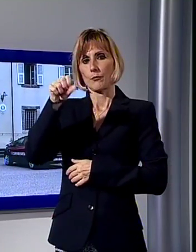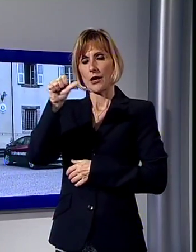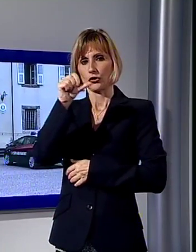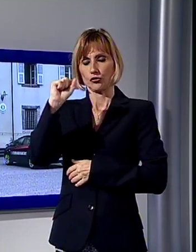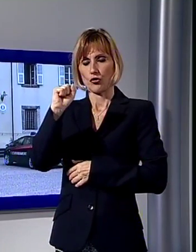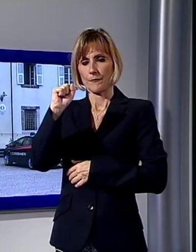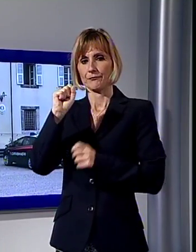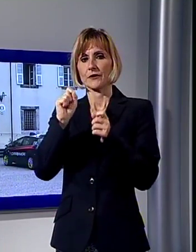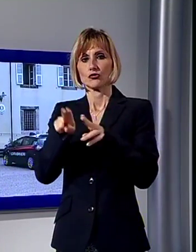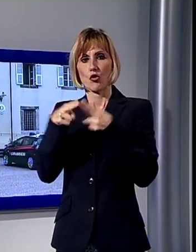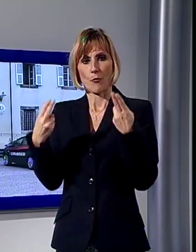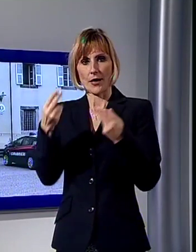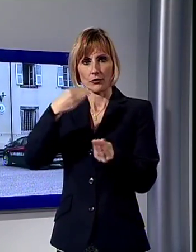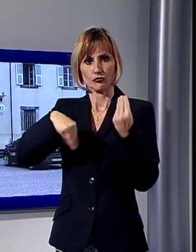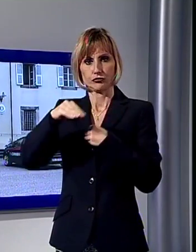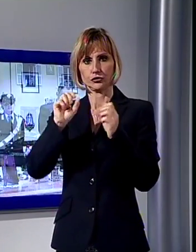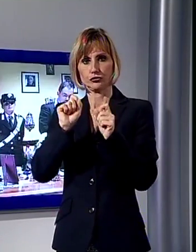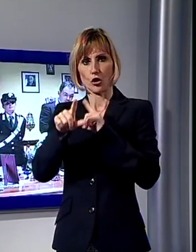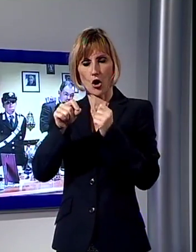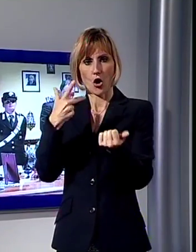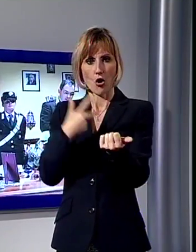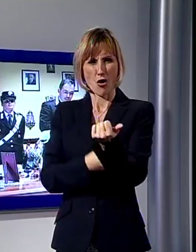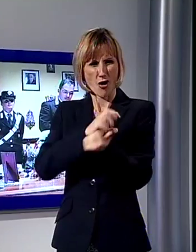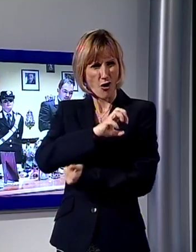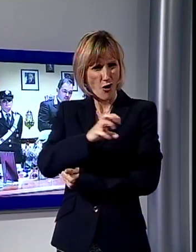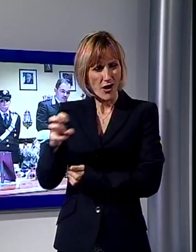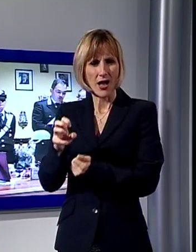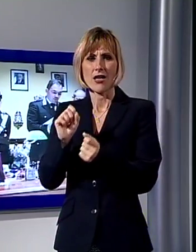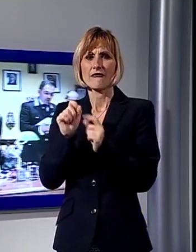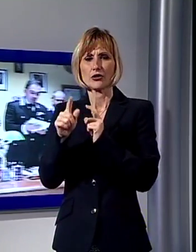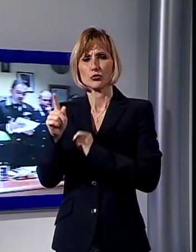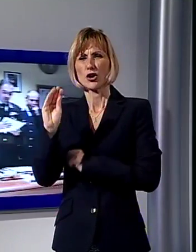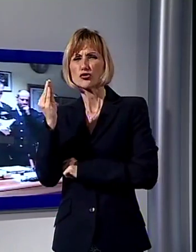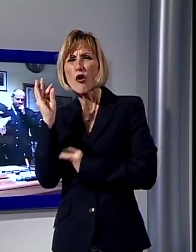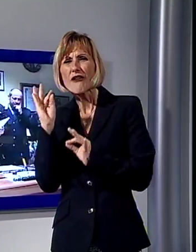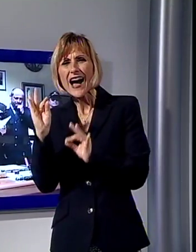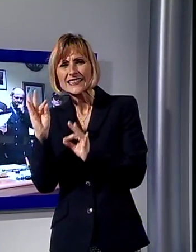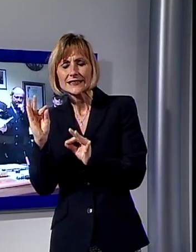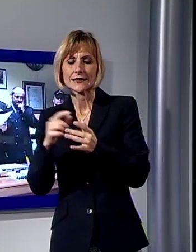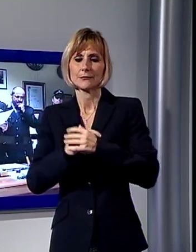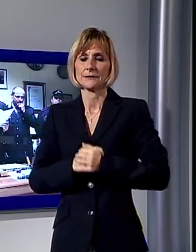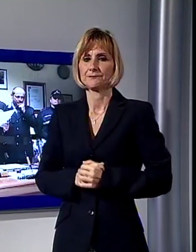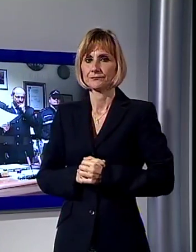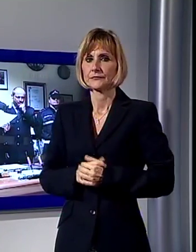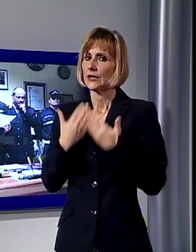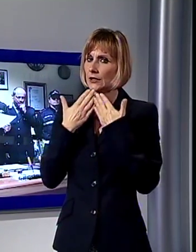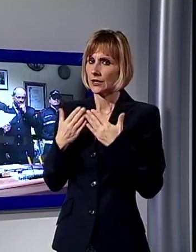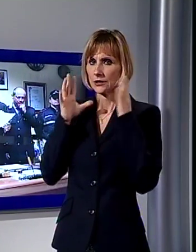Ascisce, marijuana, ma anche cocaina ceduta a giovani e giovanissimi. I Carabinieri e la Polizia Municipale di Alto Pascio